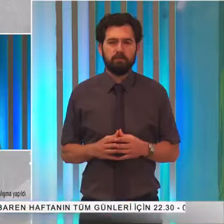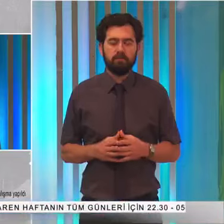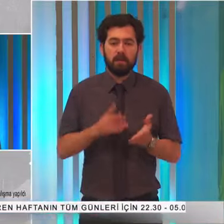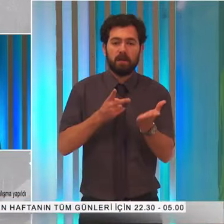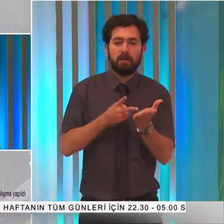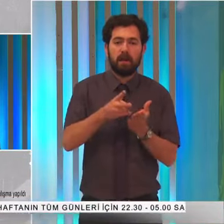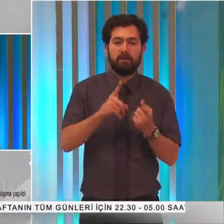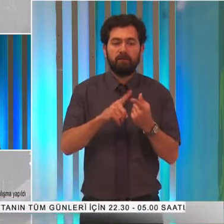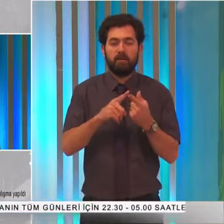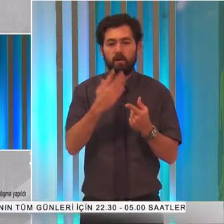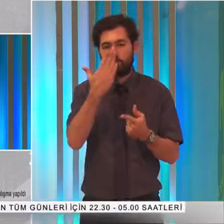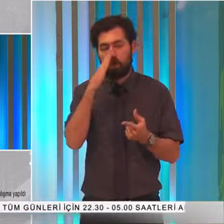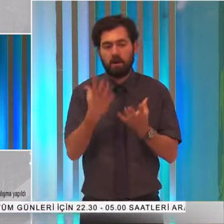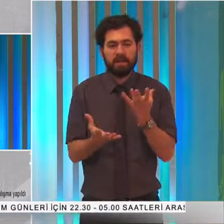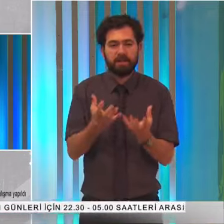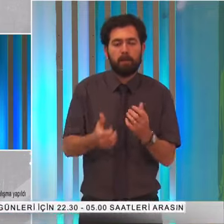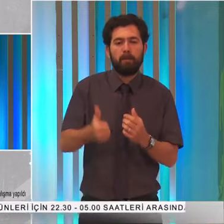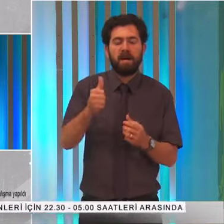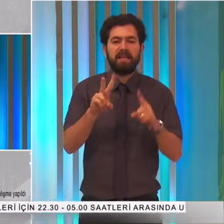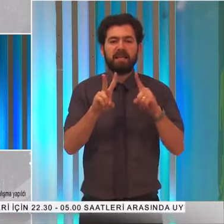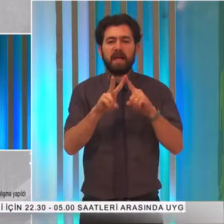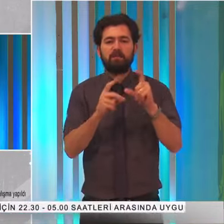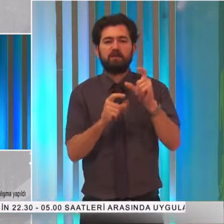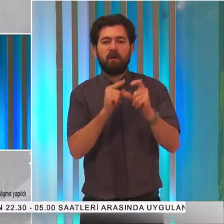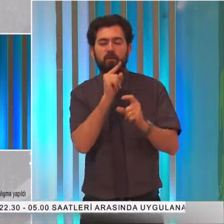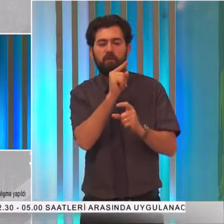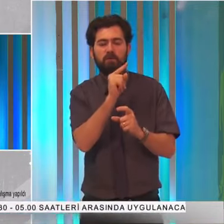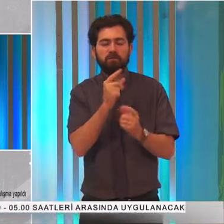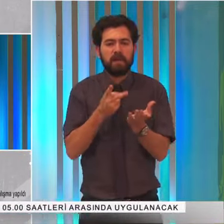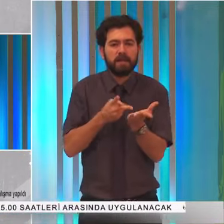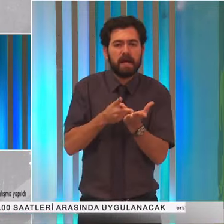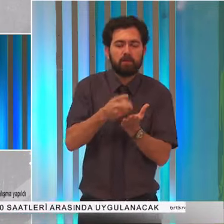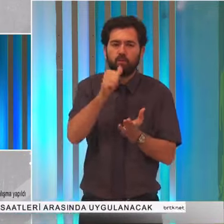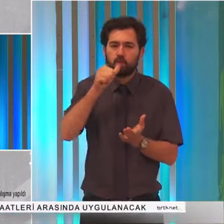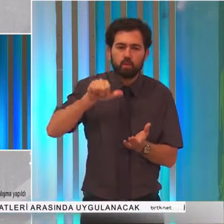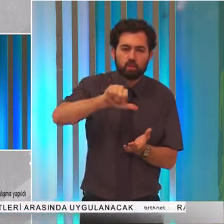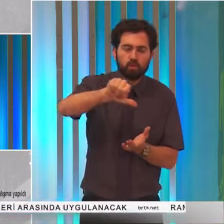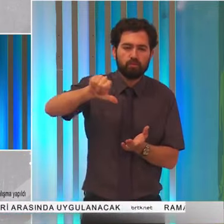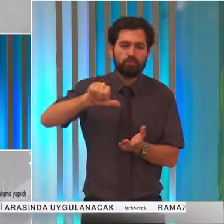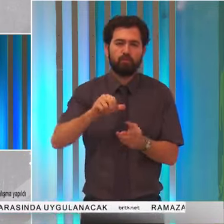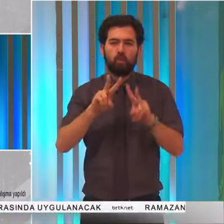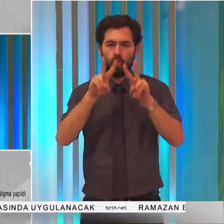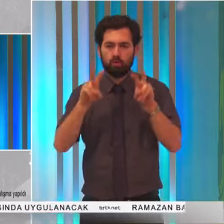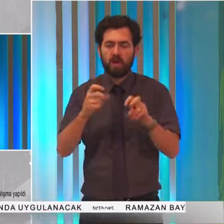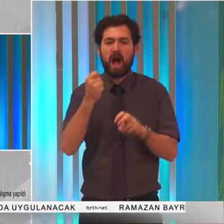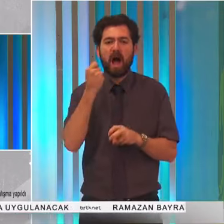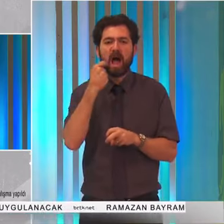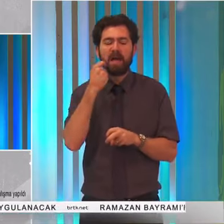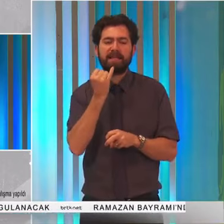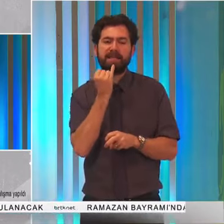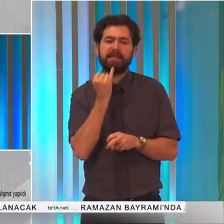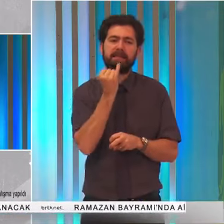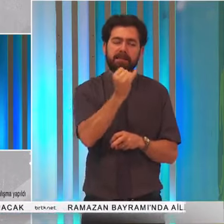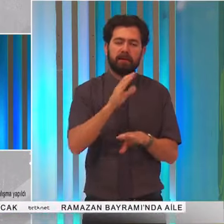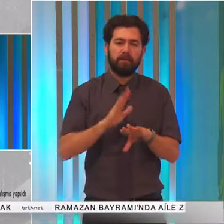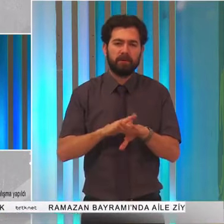Tarım ve Doğal Kaynaklar Bakanı Nazım Çavuşoğlu tarımsal sulama konusunda Ankara'da